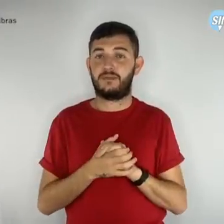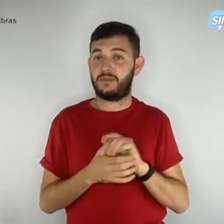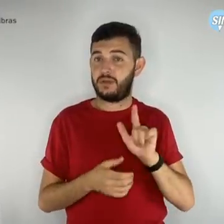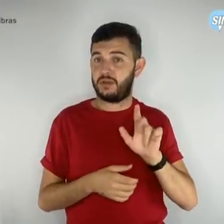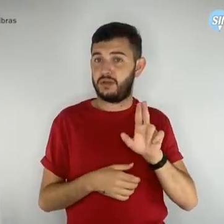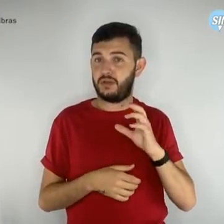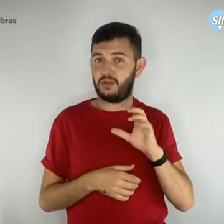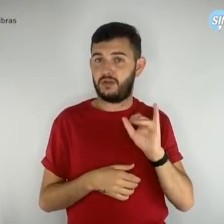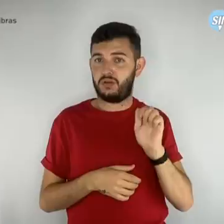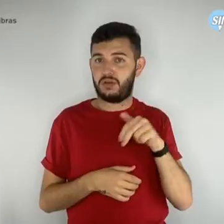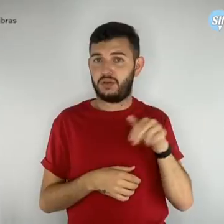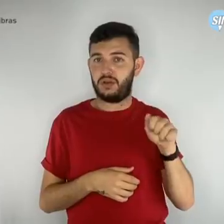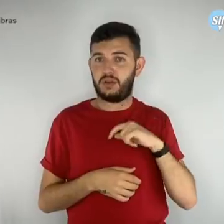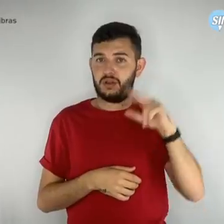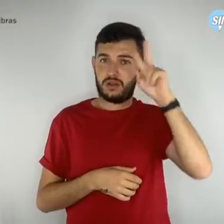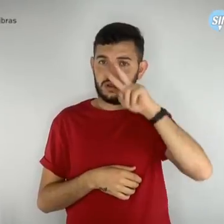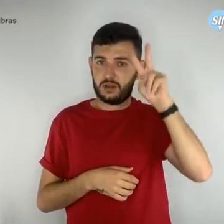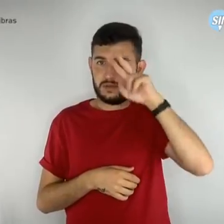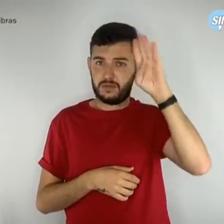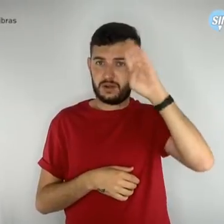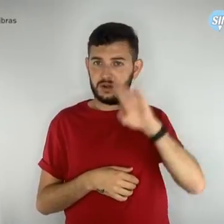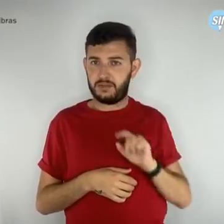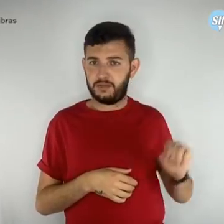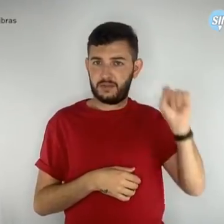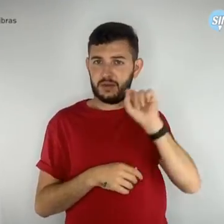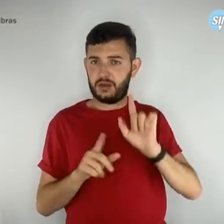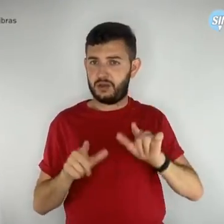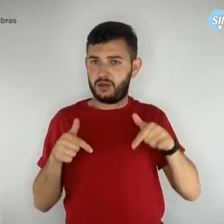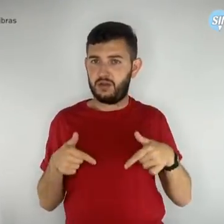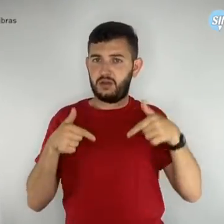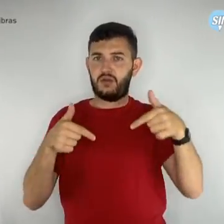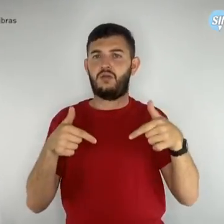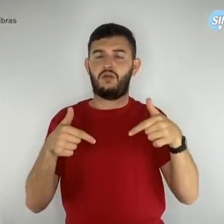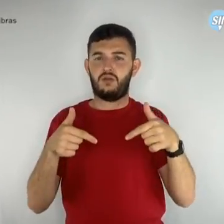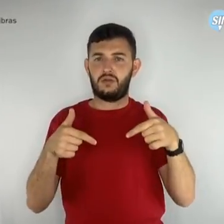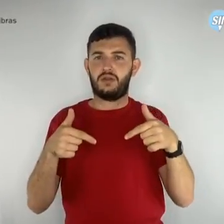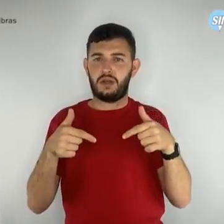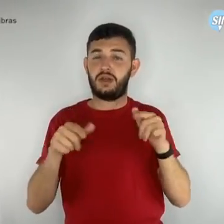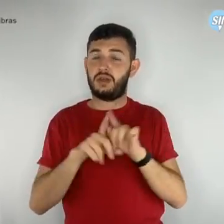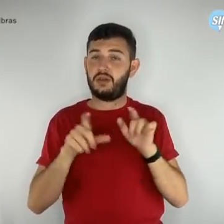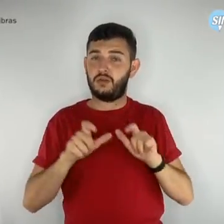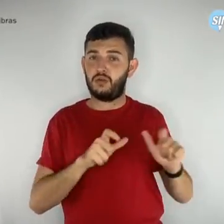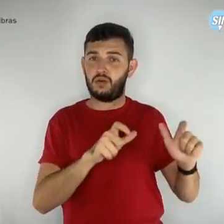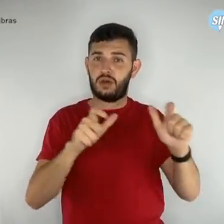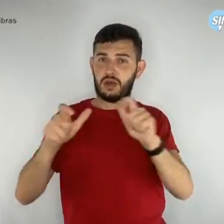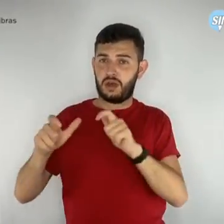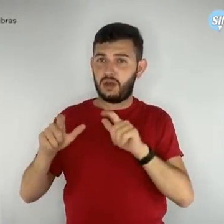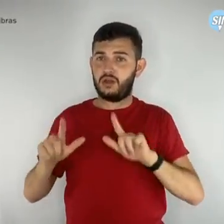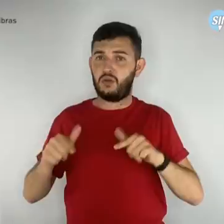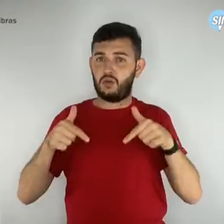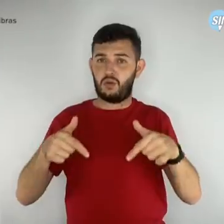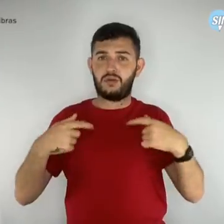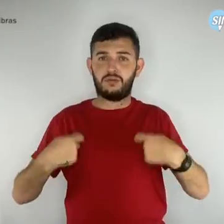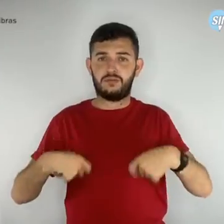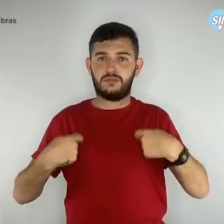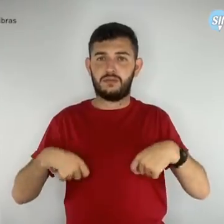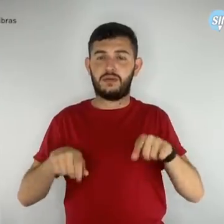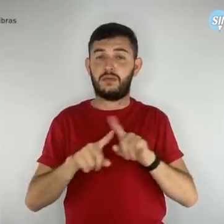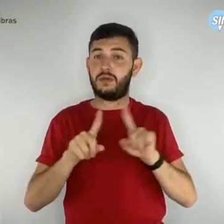conjuntura nacional das quais dependem as lutas locais. Estes anos, voltaremos a